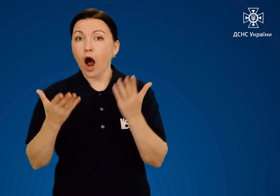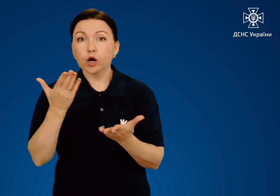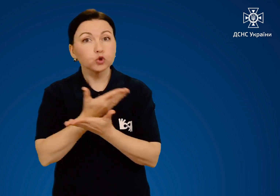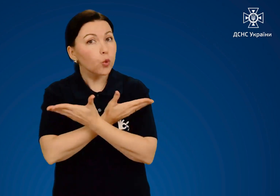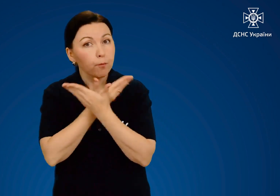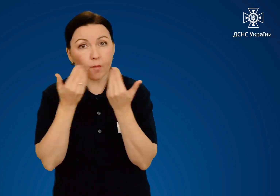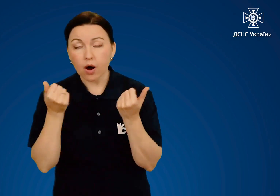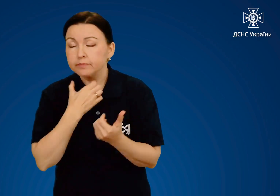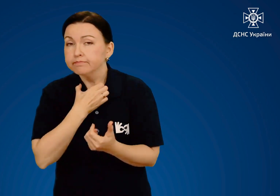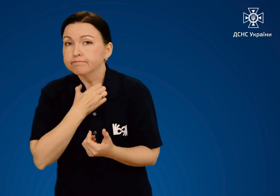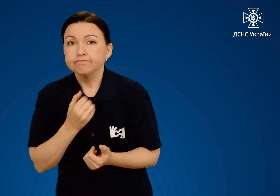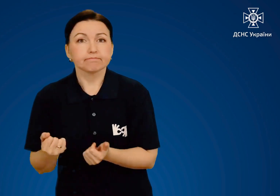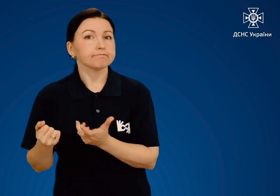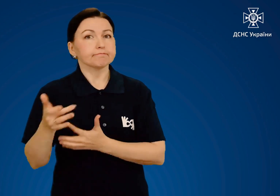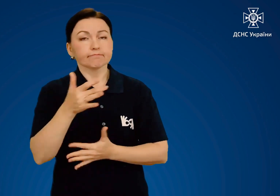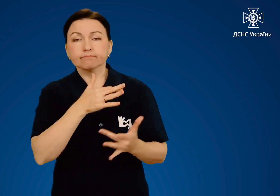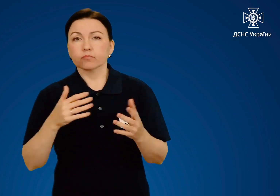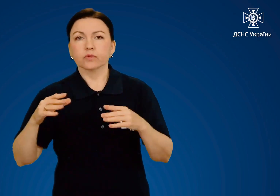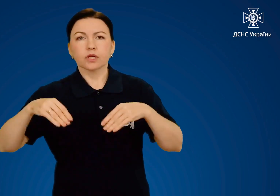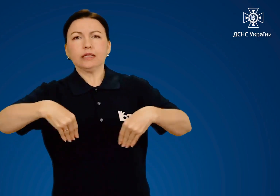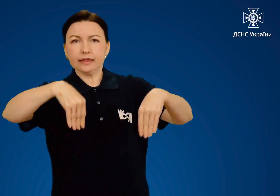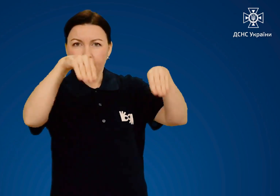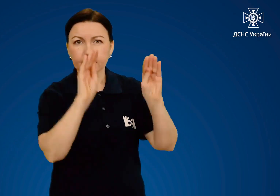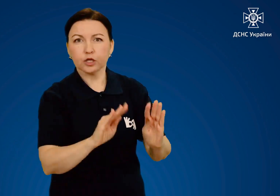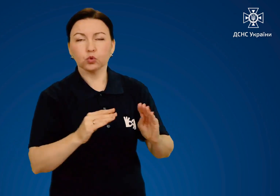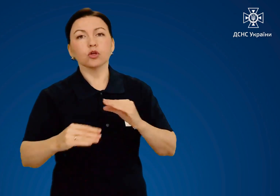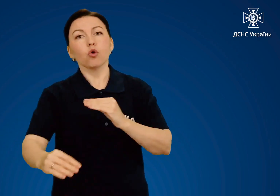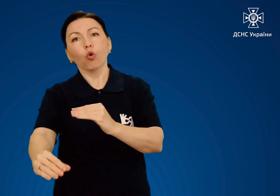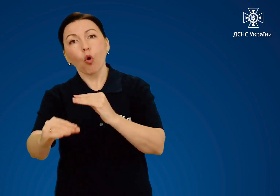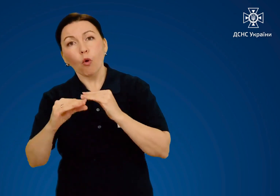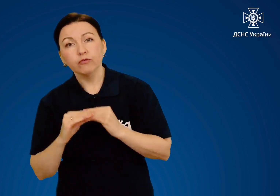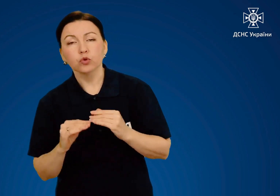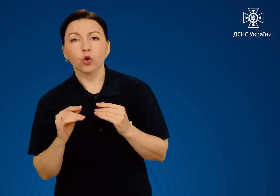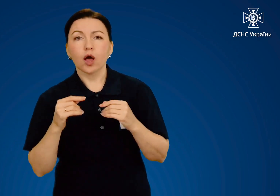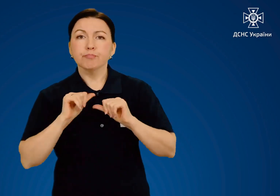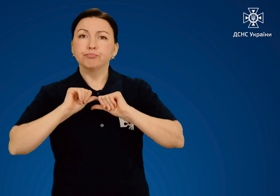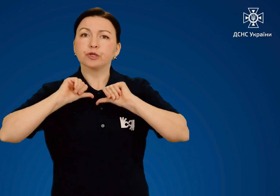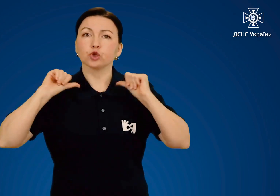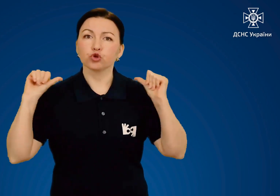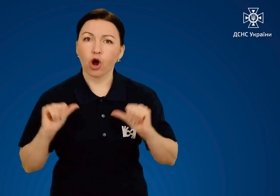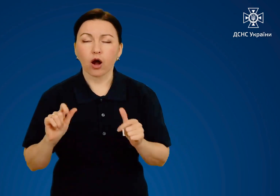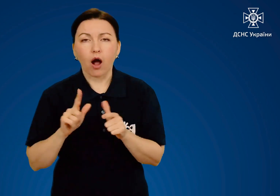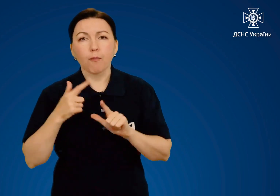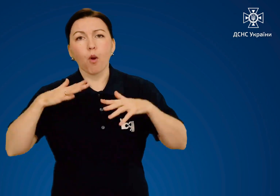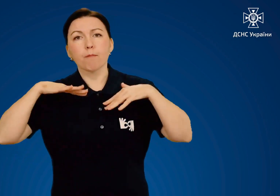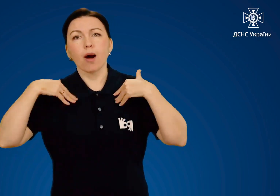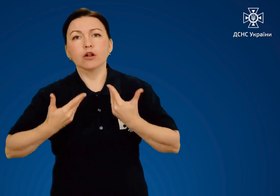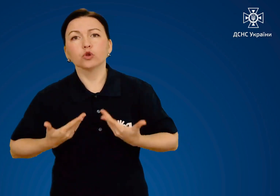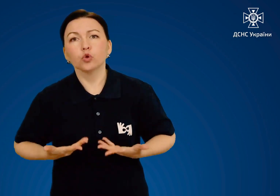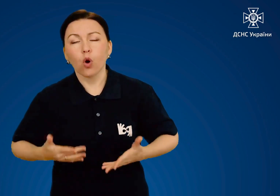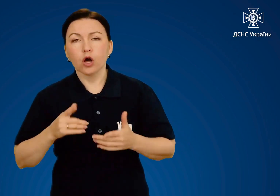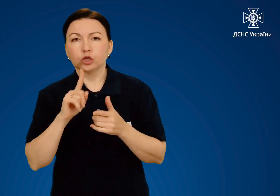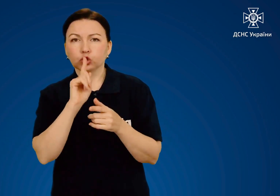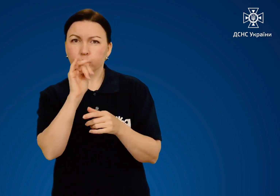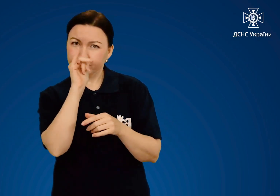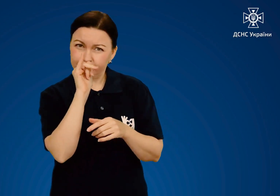водою, а якщо її немає, накинути на потерпілого ковдру, піджак або пальто, щоб